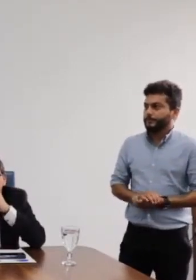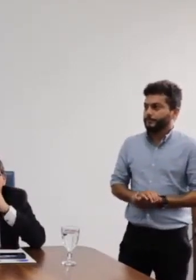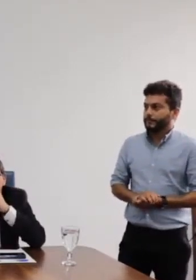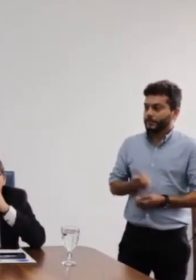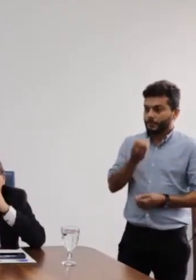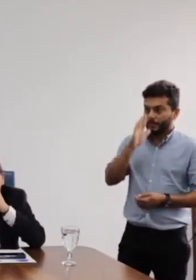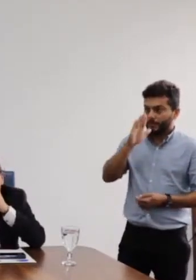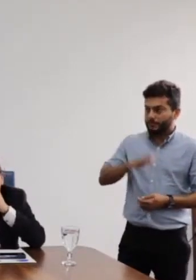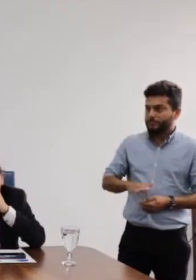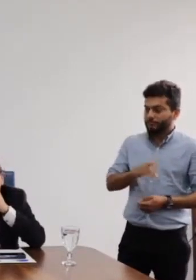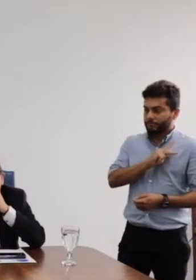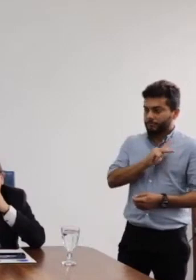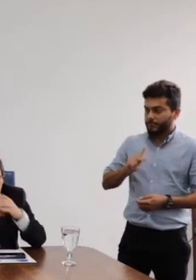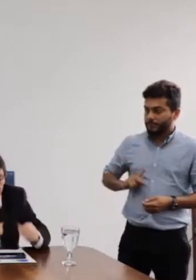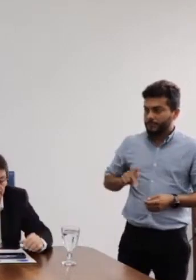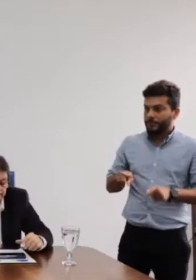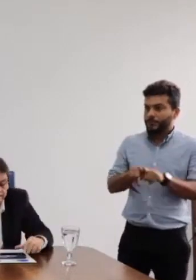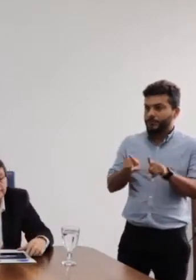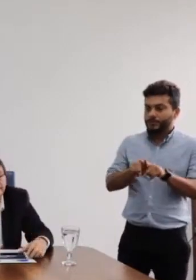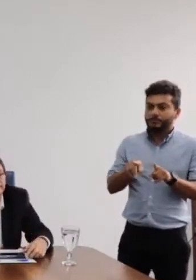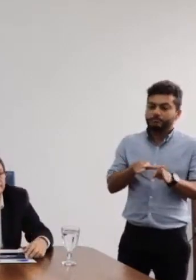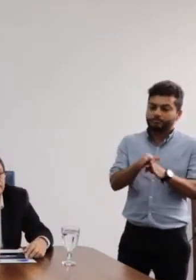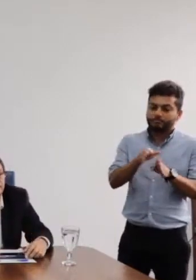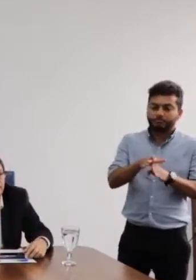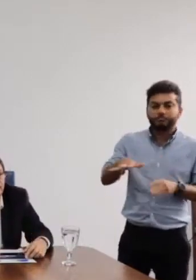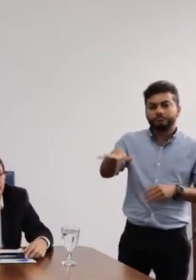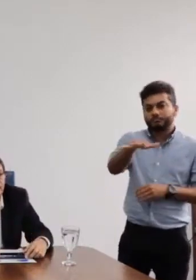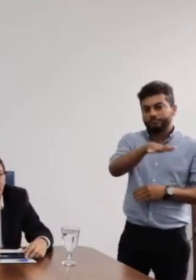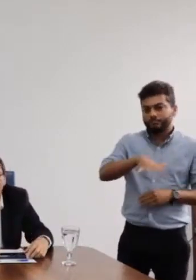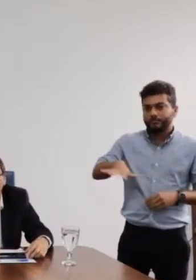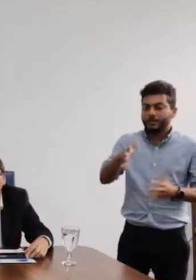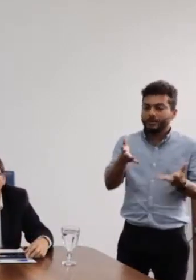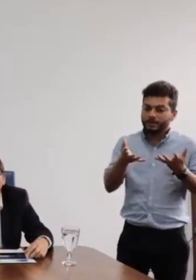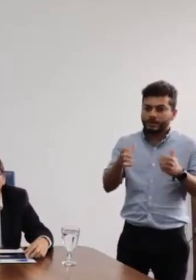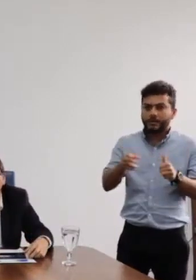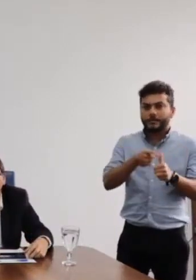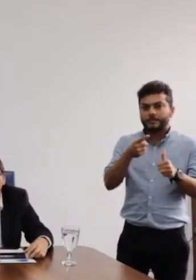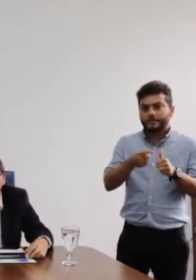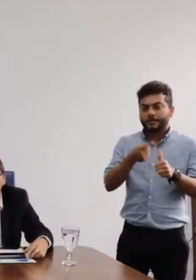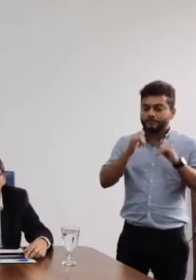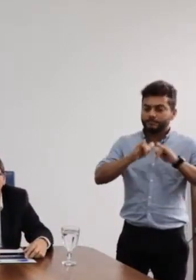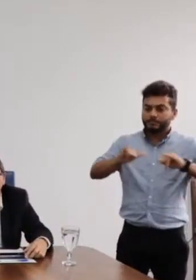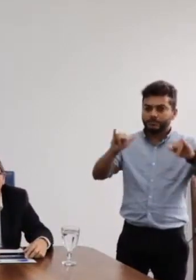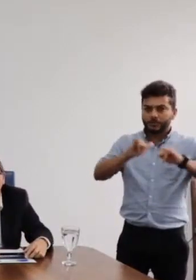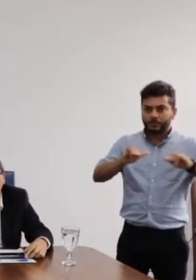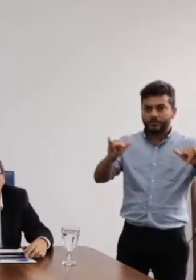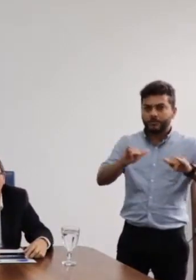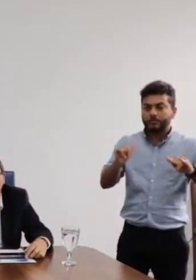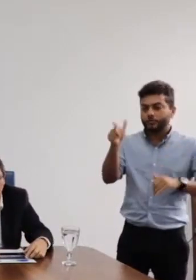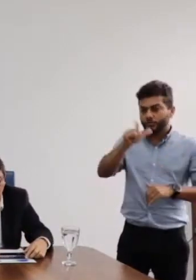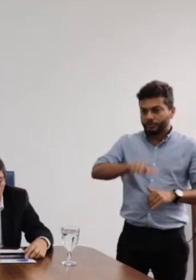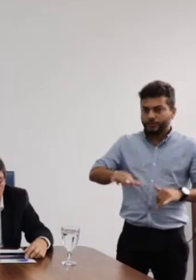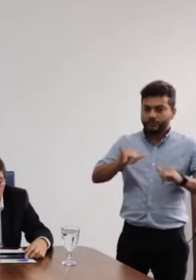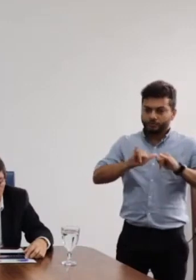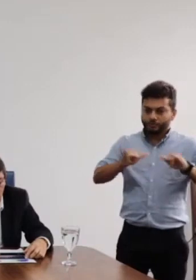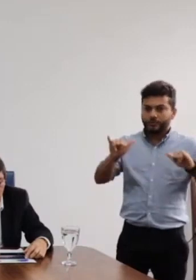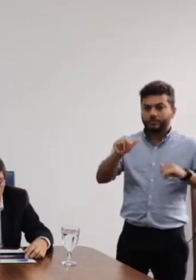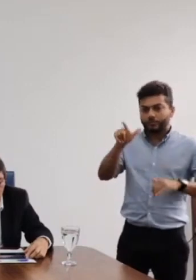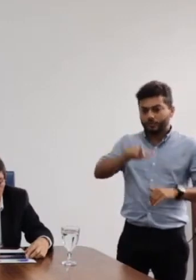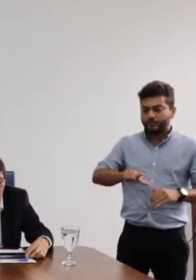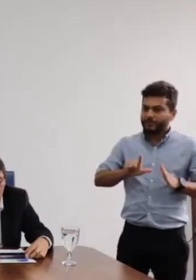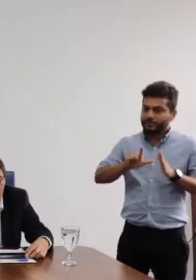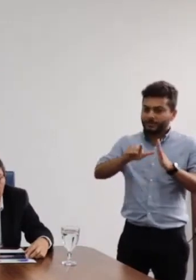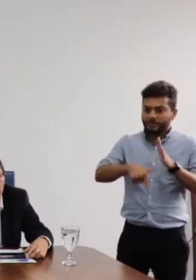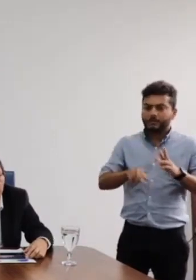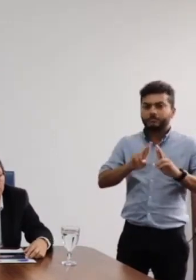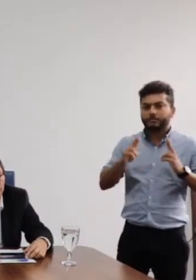Boa tarde, senhor presidente e demais conselheiros. Queria, primeiramente, antes do nosso informe, registrar mais uma vez o atraso da nossa reunião,